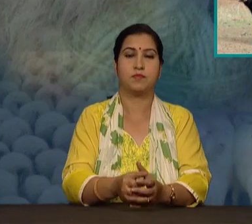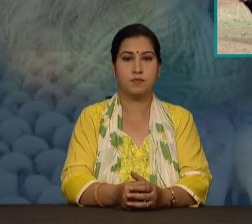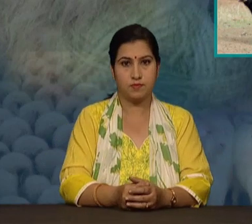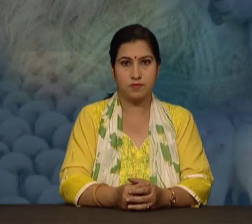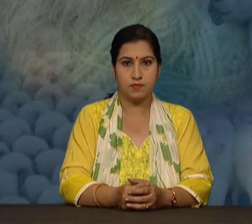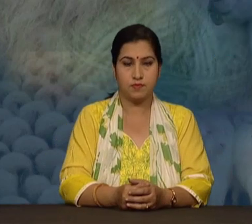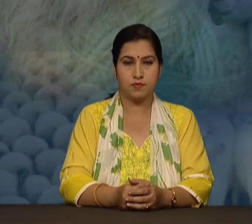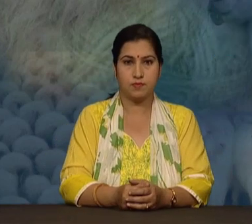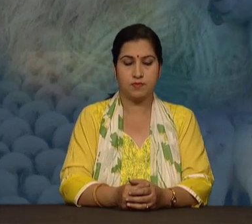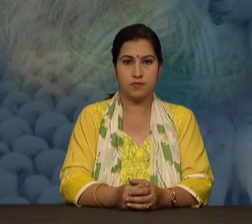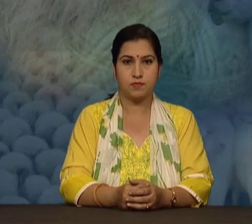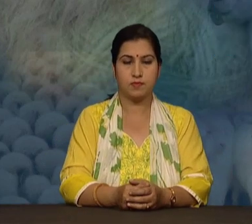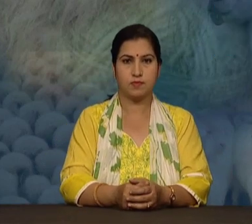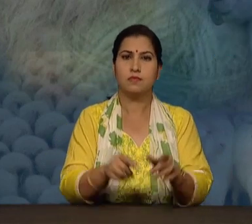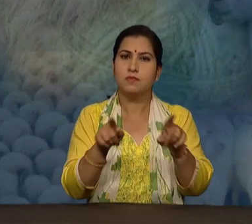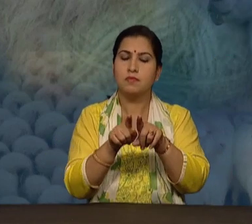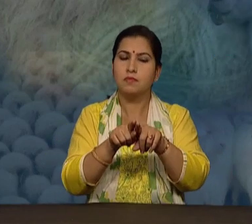बाल तो आपके शरीर पर भी है